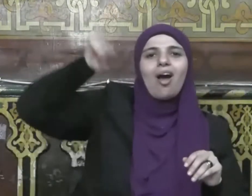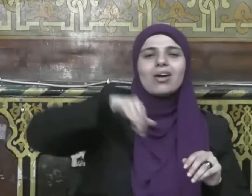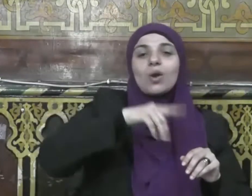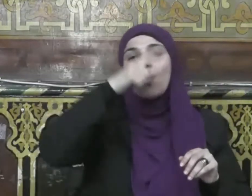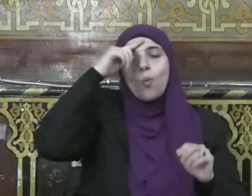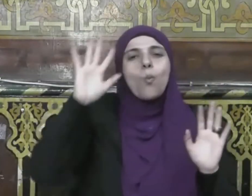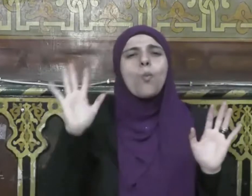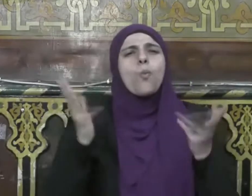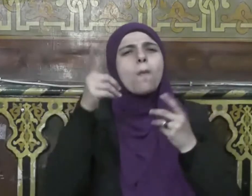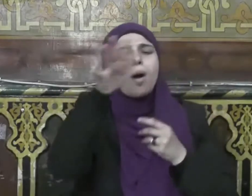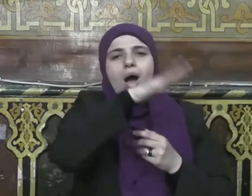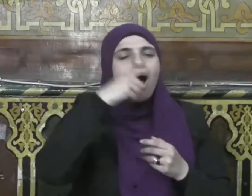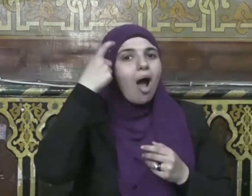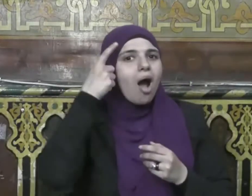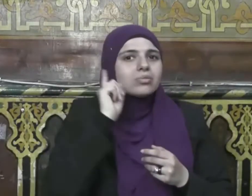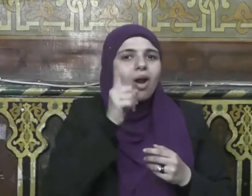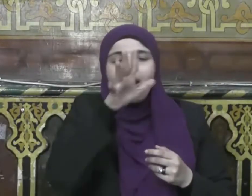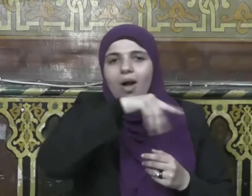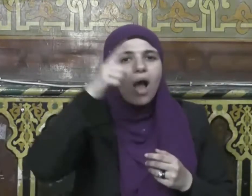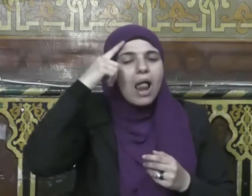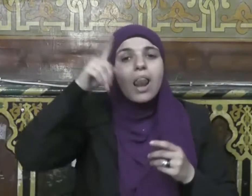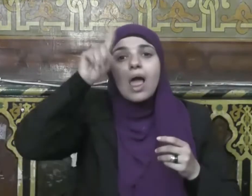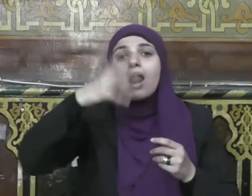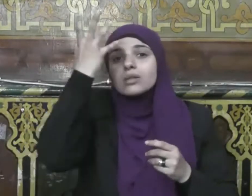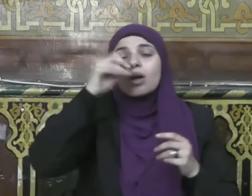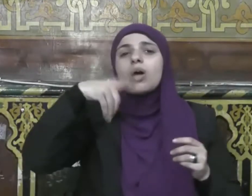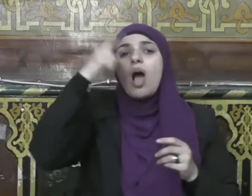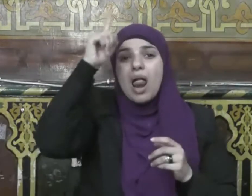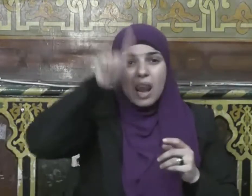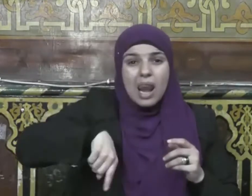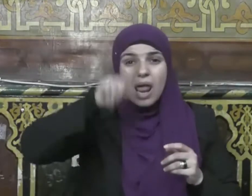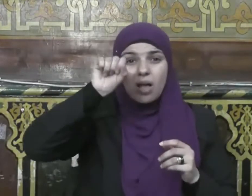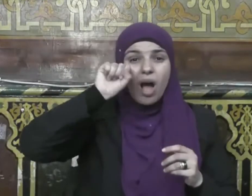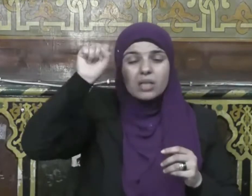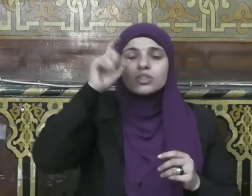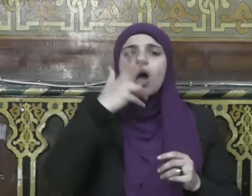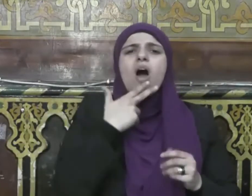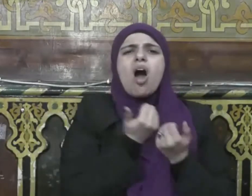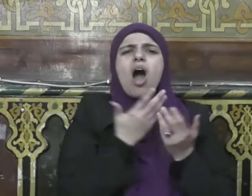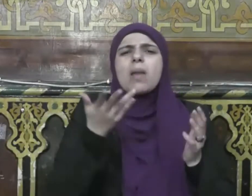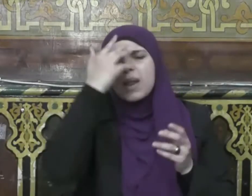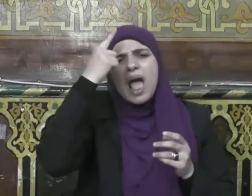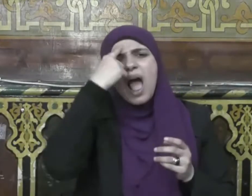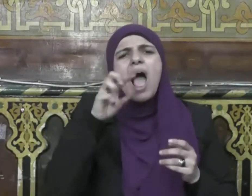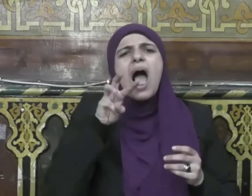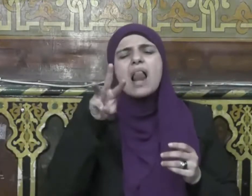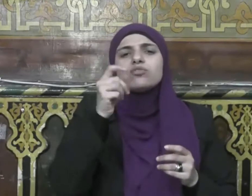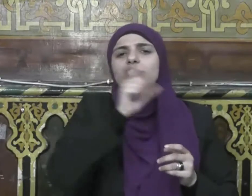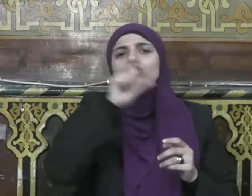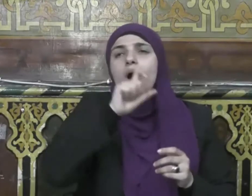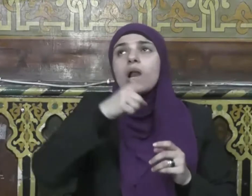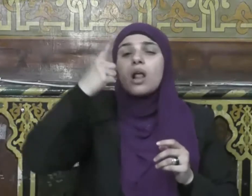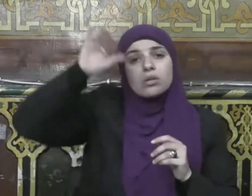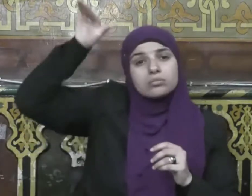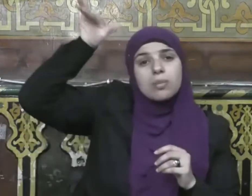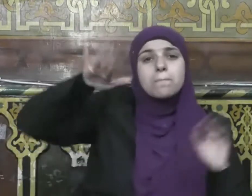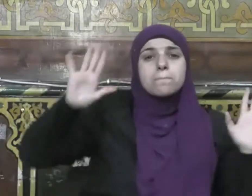شهر تنزل الملائكة والروح فيها بإذن ربهم من كل أمر سلام هي